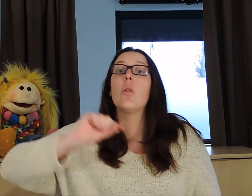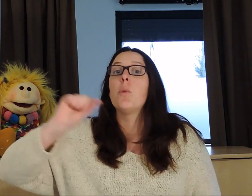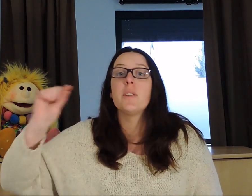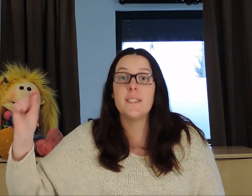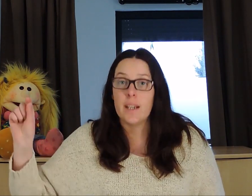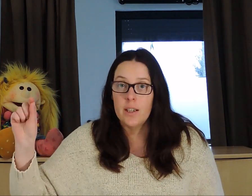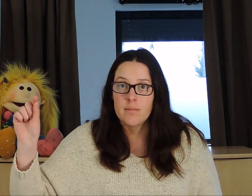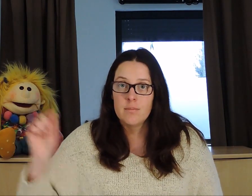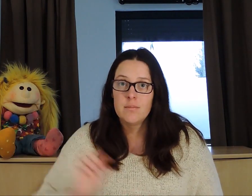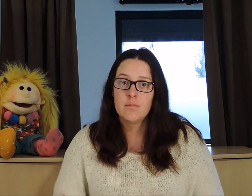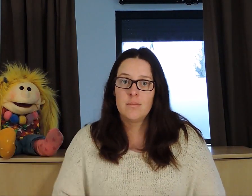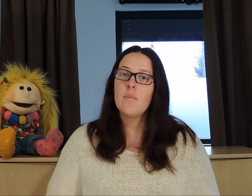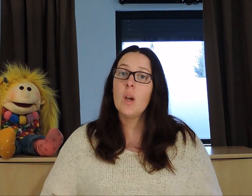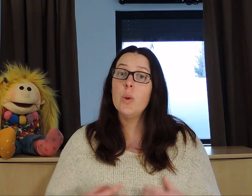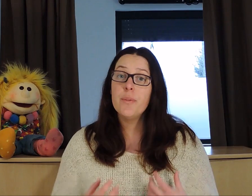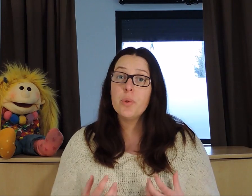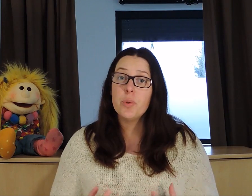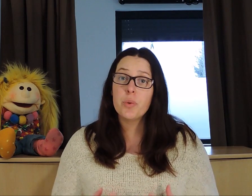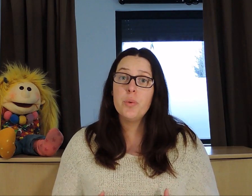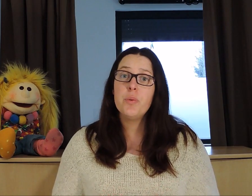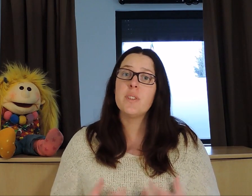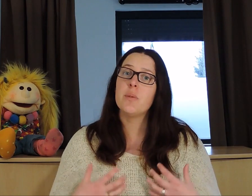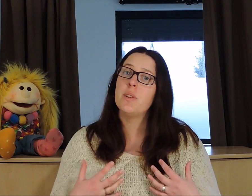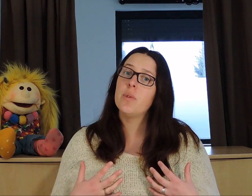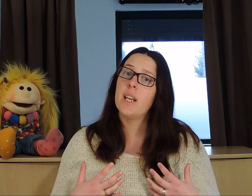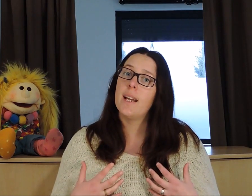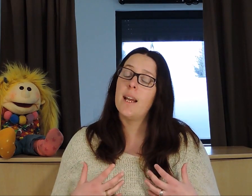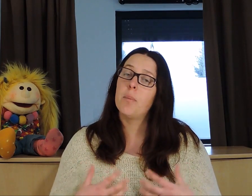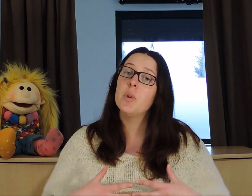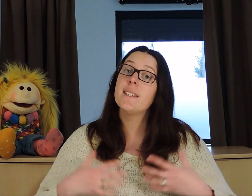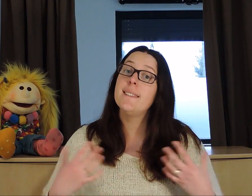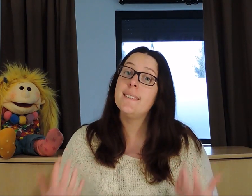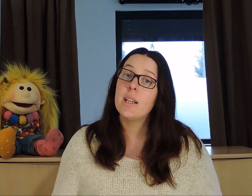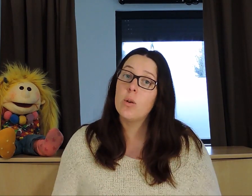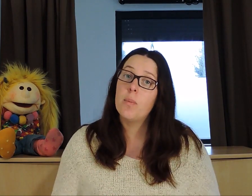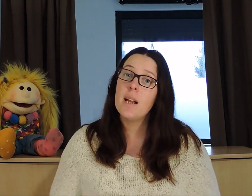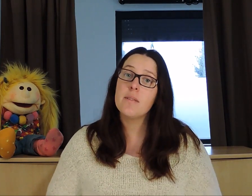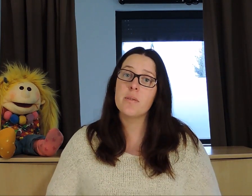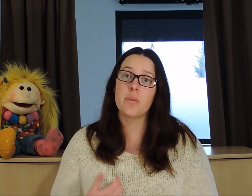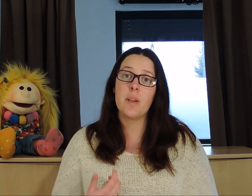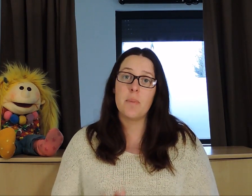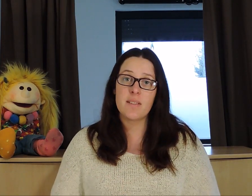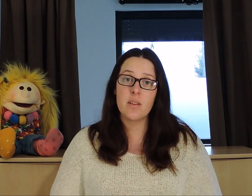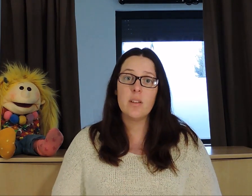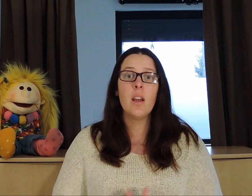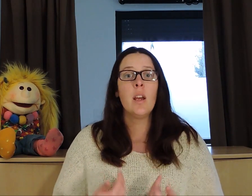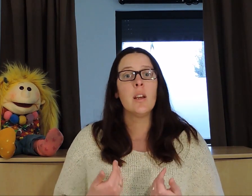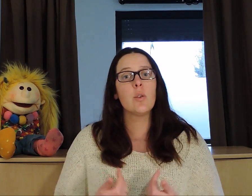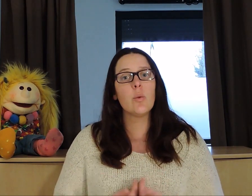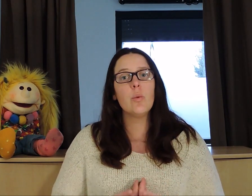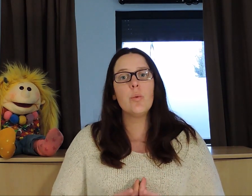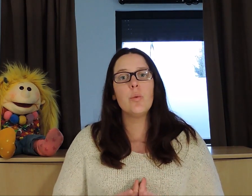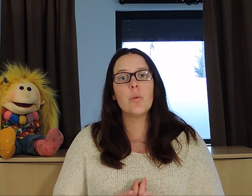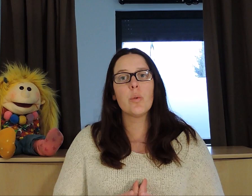courbe ordinaire. Au niveau du tonus et au niveau de la motricité globale, ce sont des personnes qui ont une